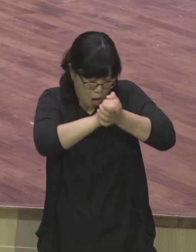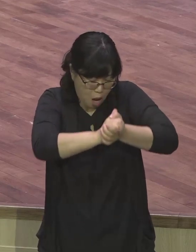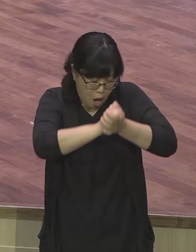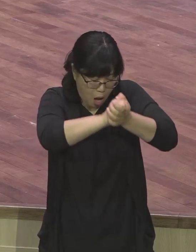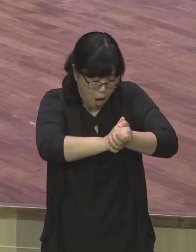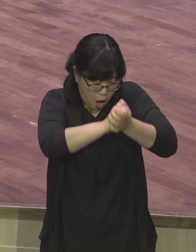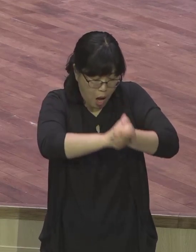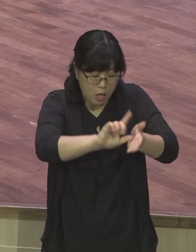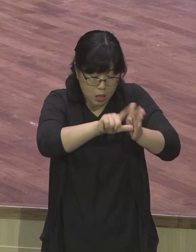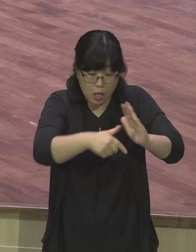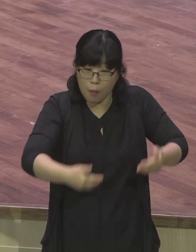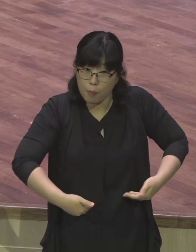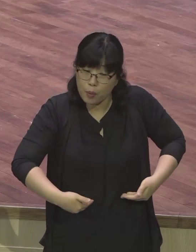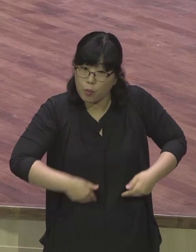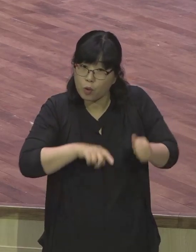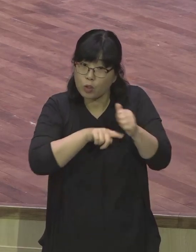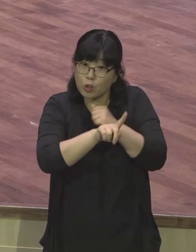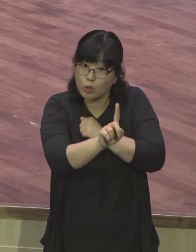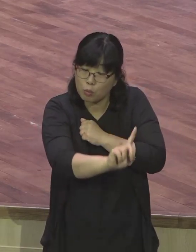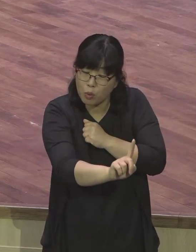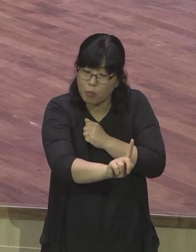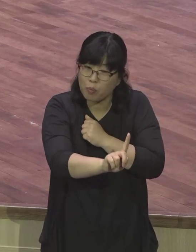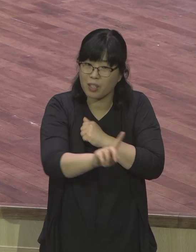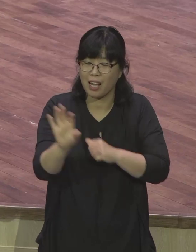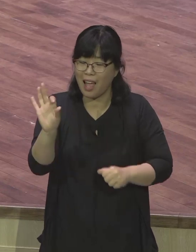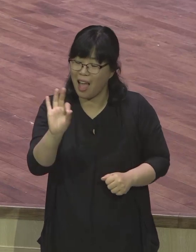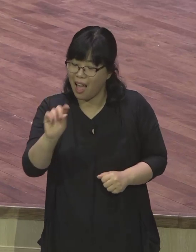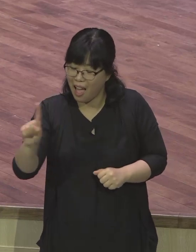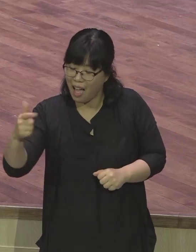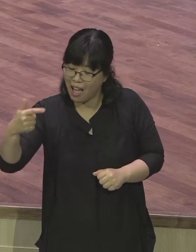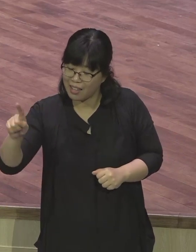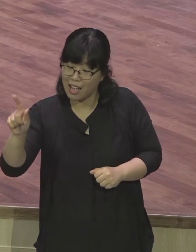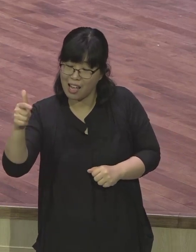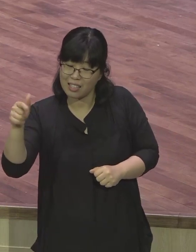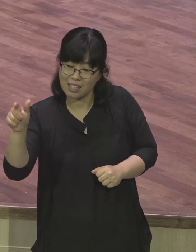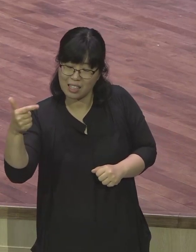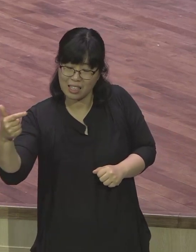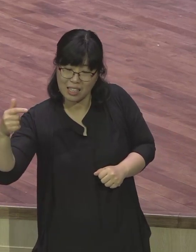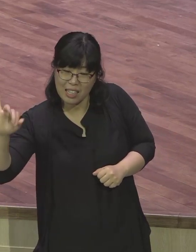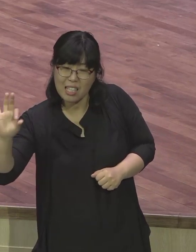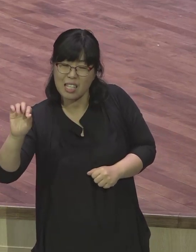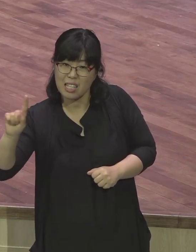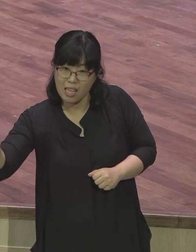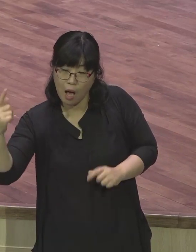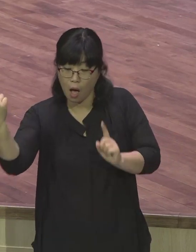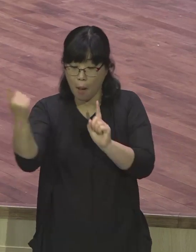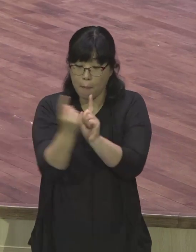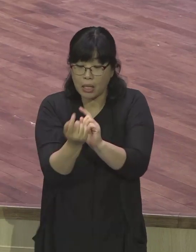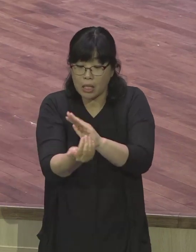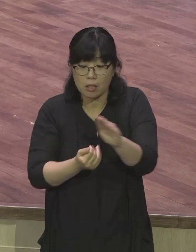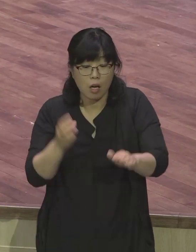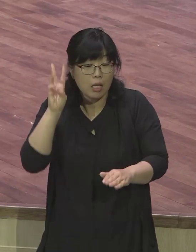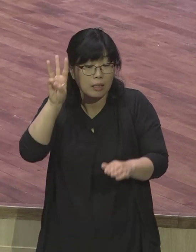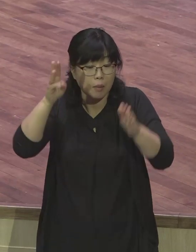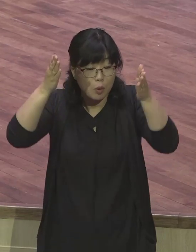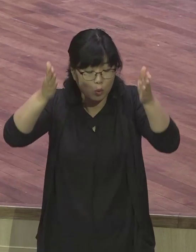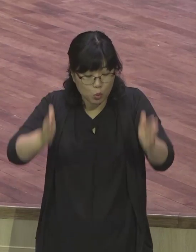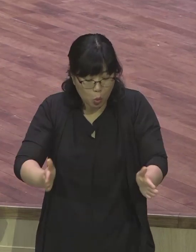사흘이라는 시간을 주신 것은 그동안 창세기 3장 6장 11장으로 각인된 것을 뽑아내라는